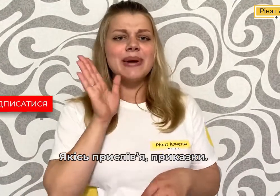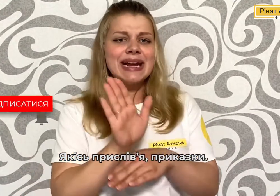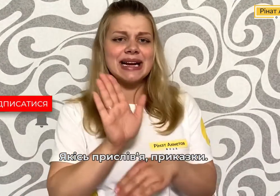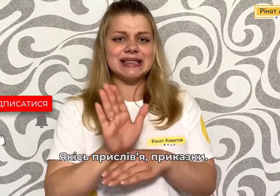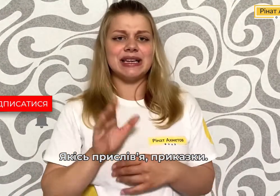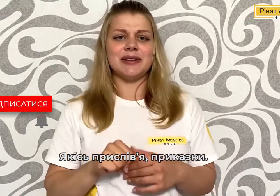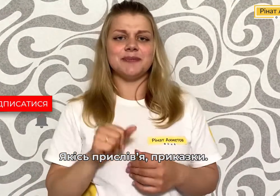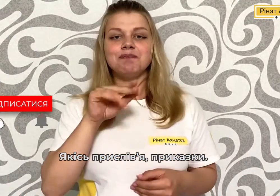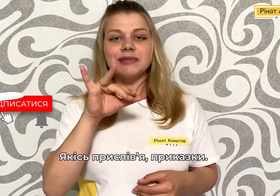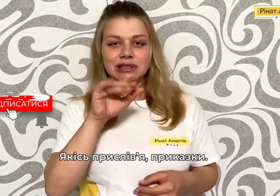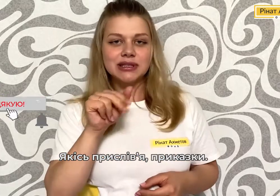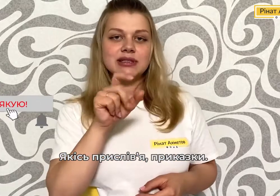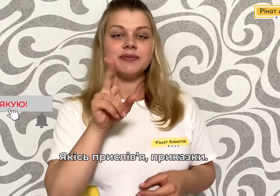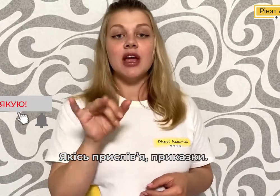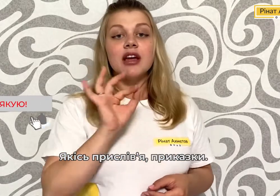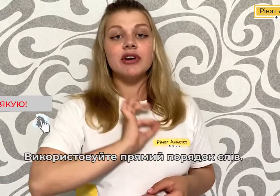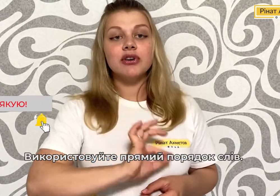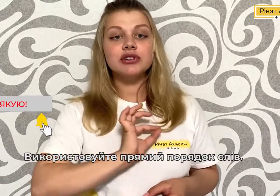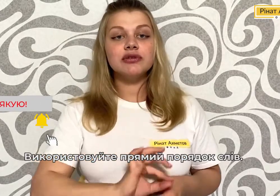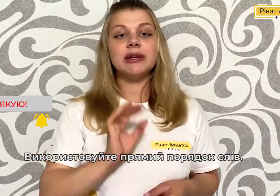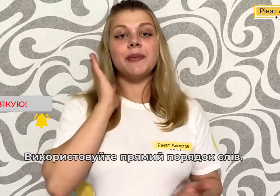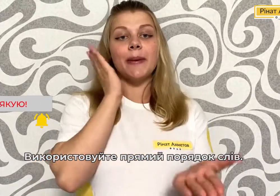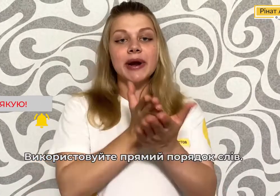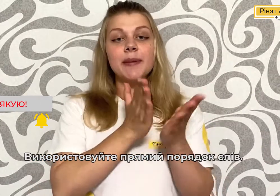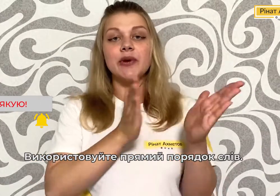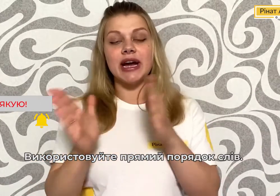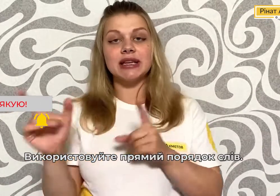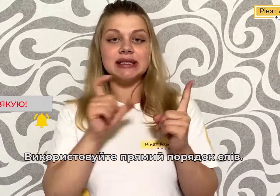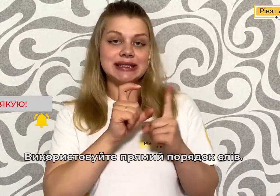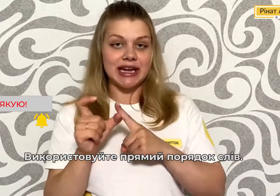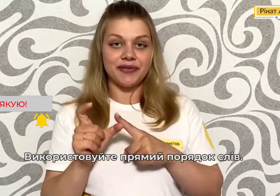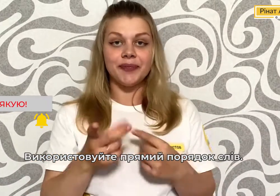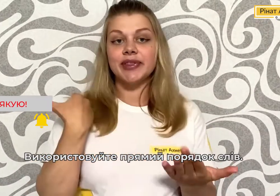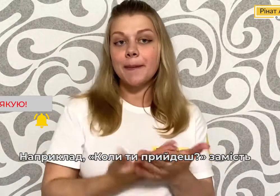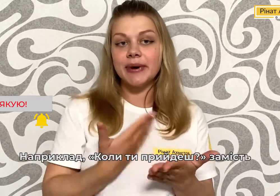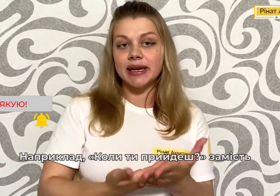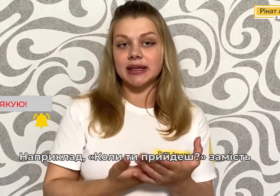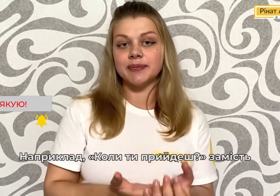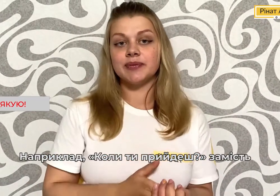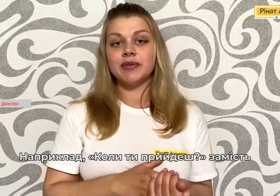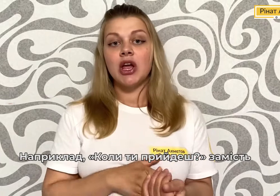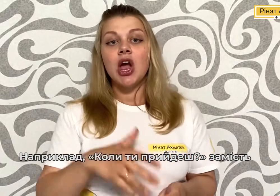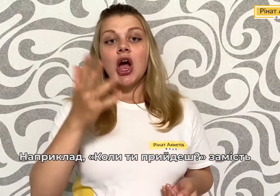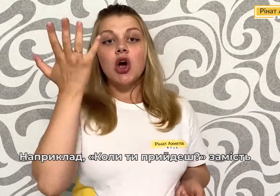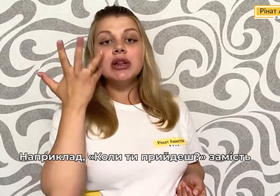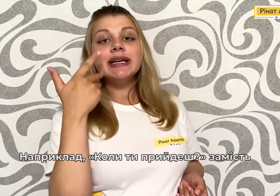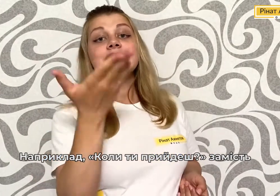приказки Використовуйте прямий порядок слів Наприклад Коли ти